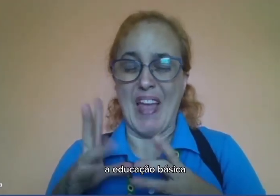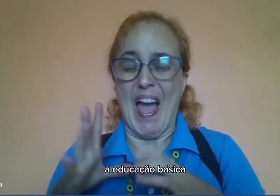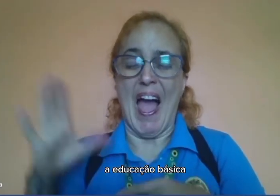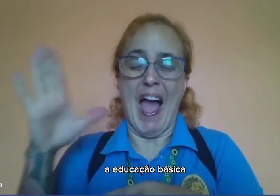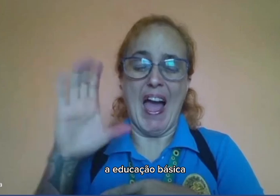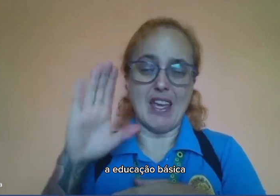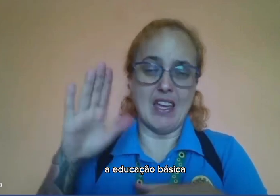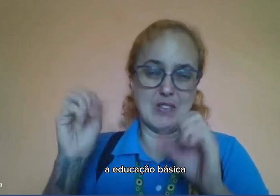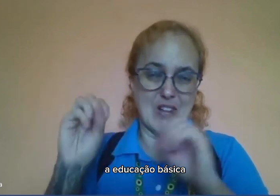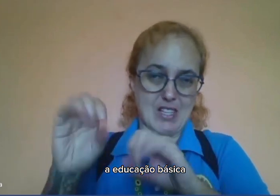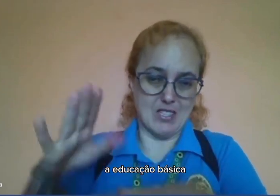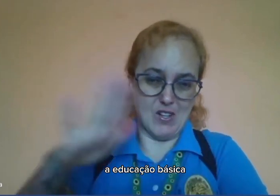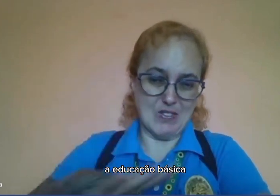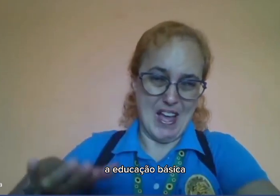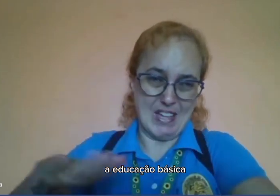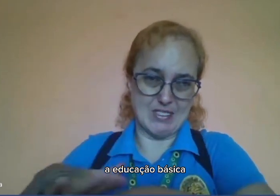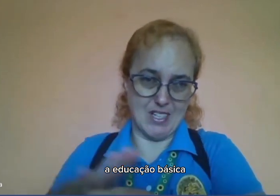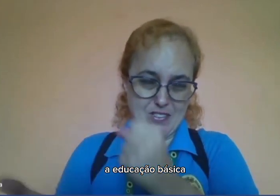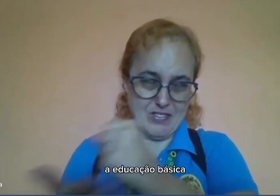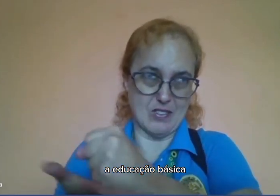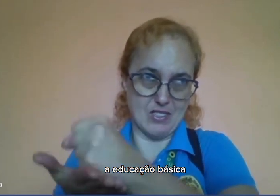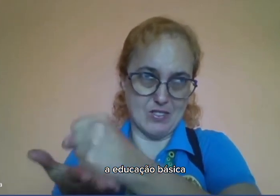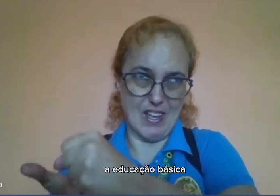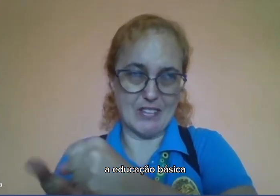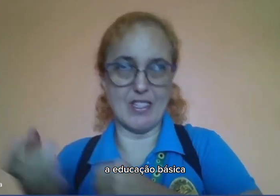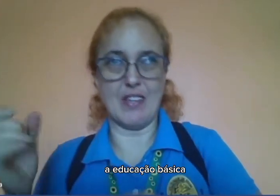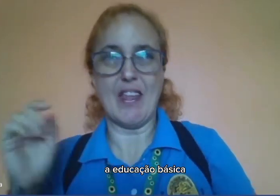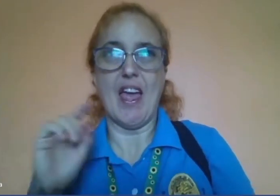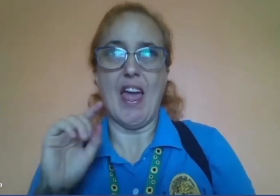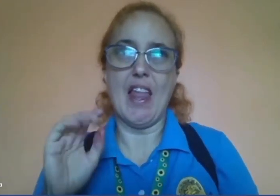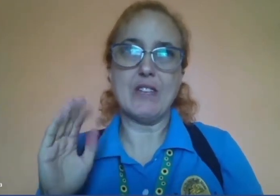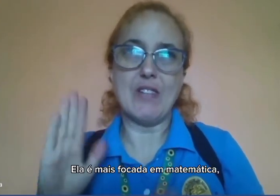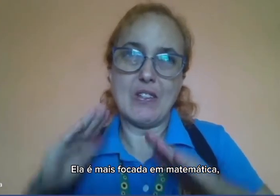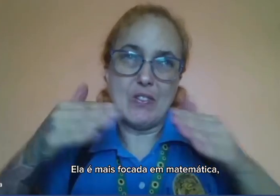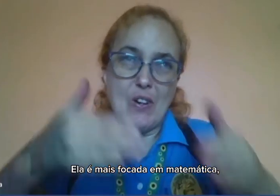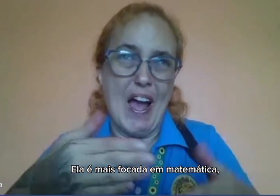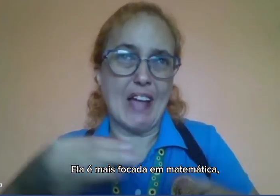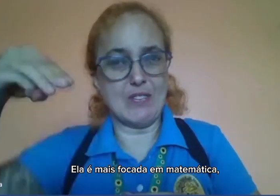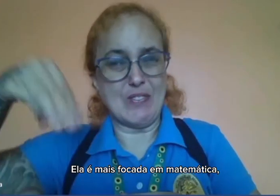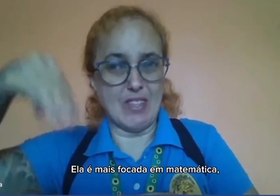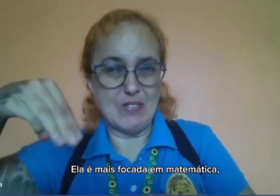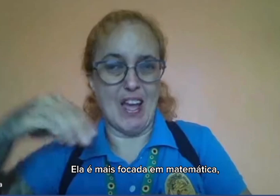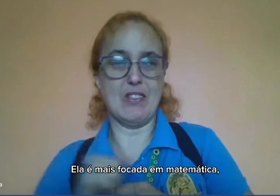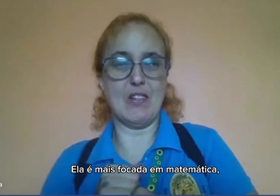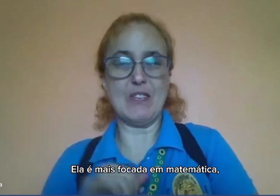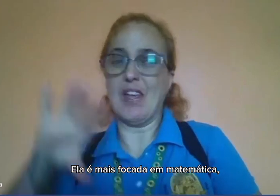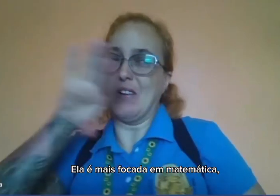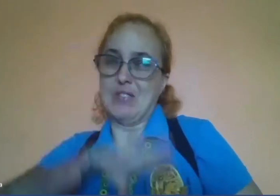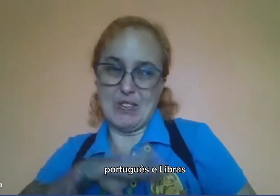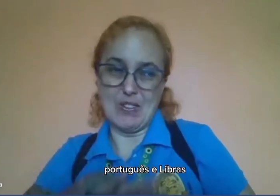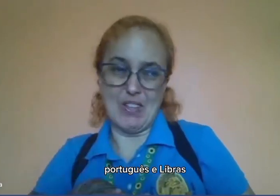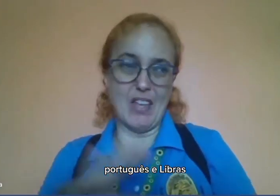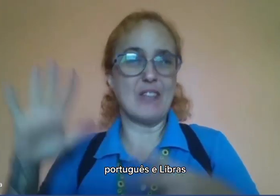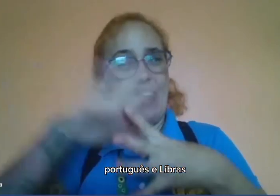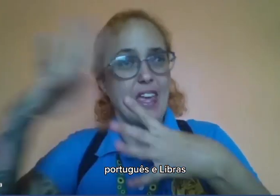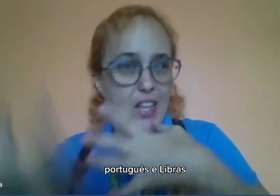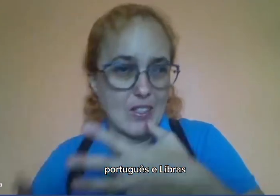A educação básica é mais focada em matemática, português e